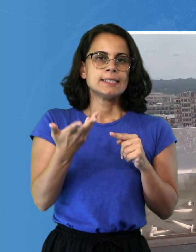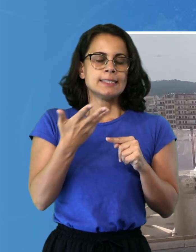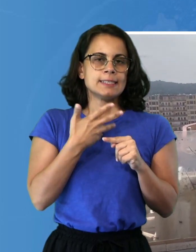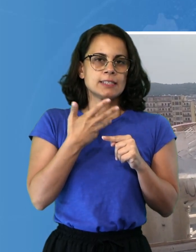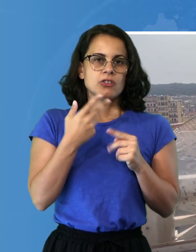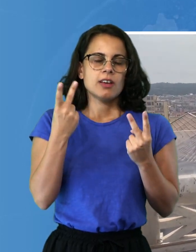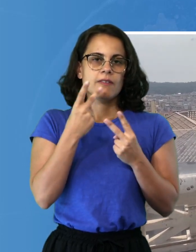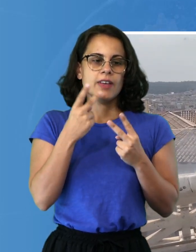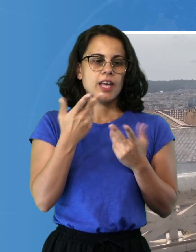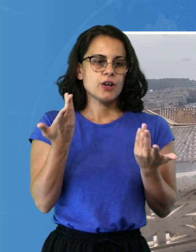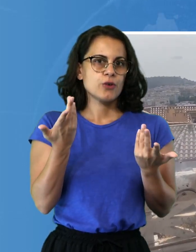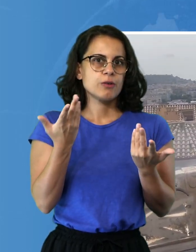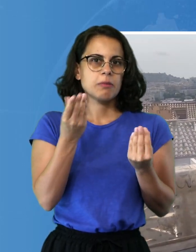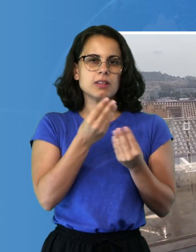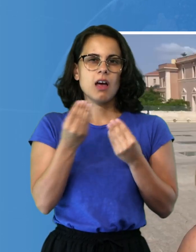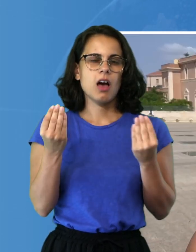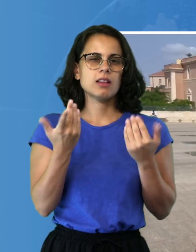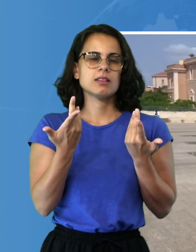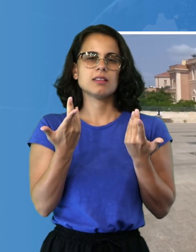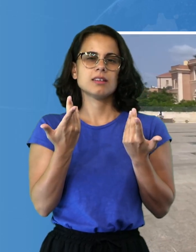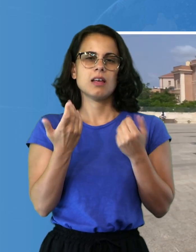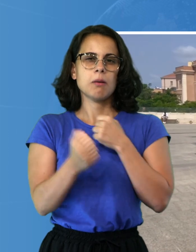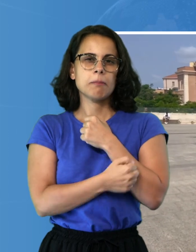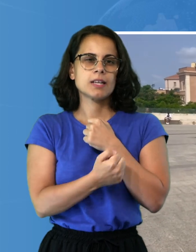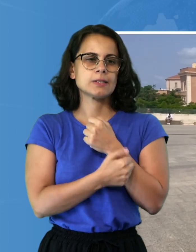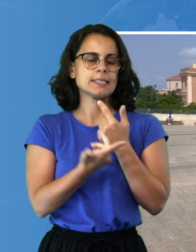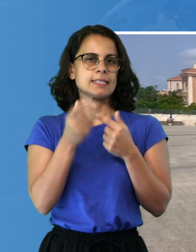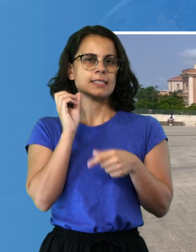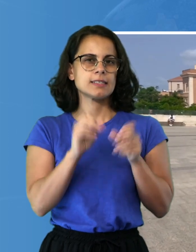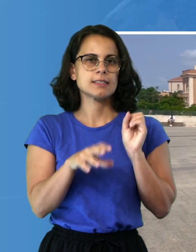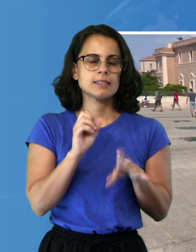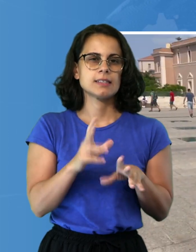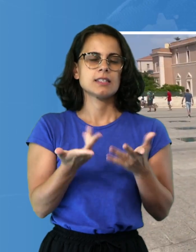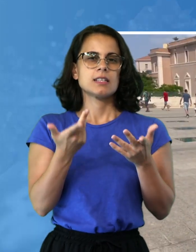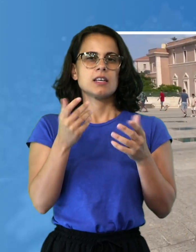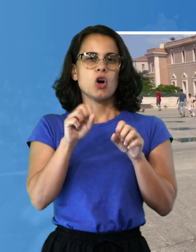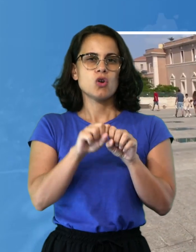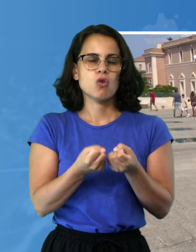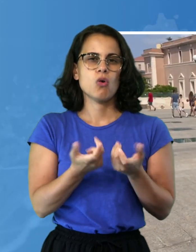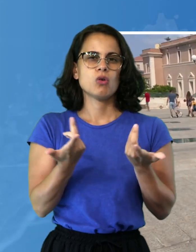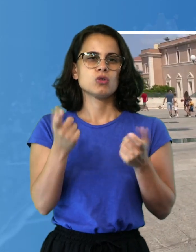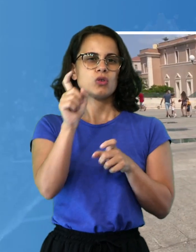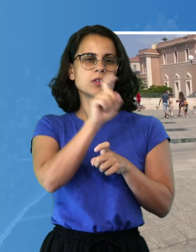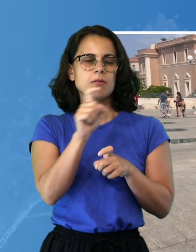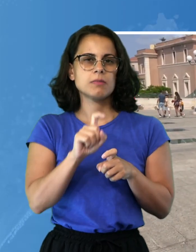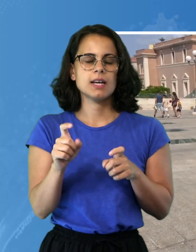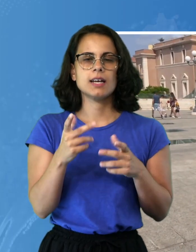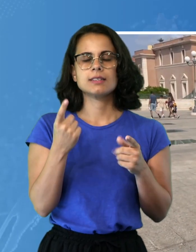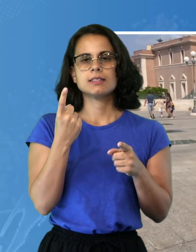l'inciviltà e il vandalismo non ha nessun tipo di confine, quindi dobbiamo cercare un attimino di essere